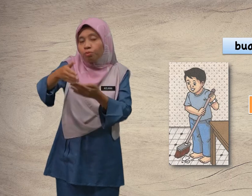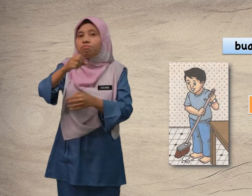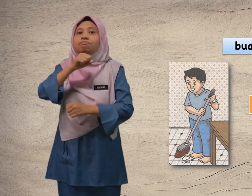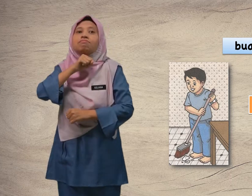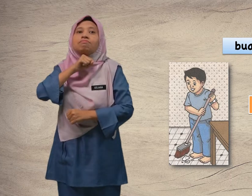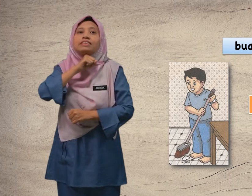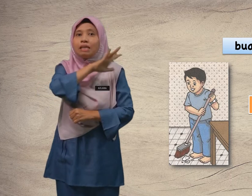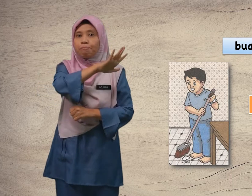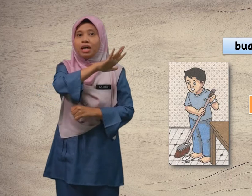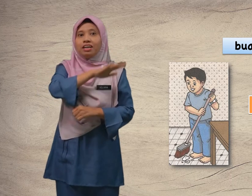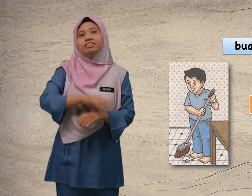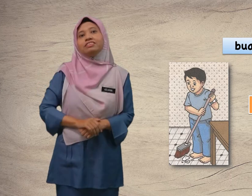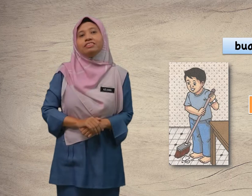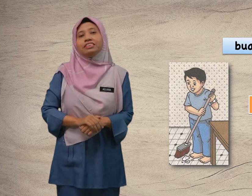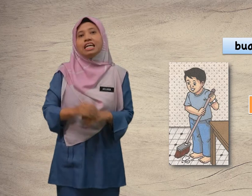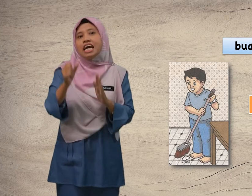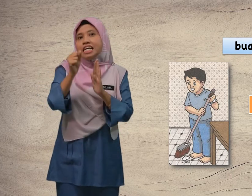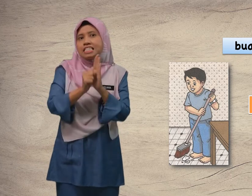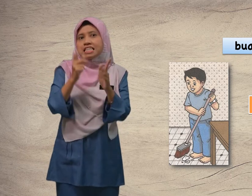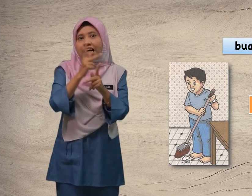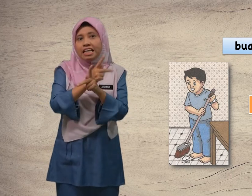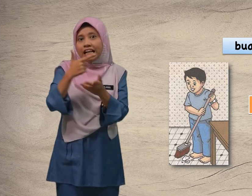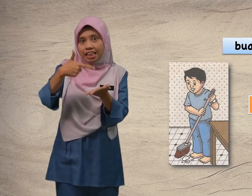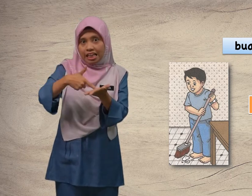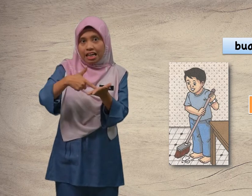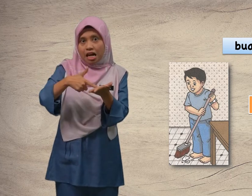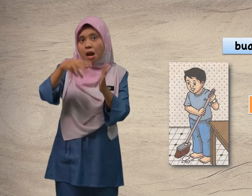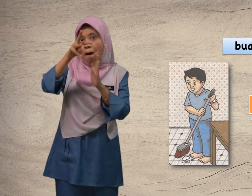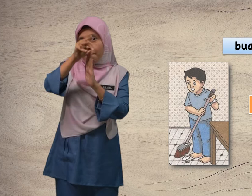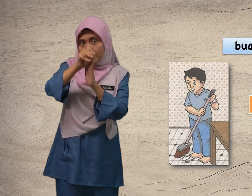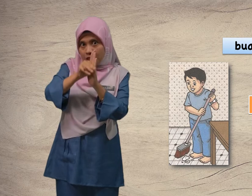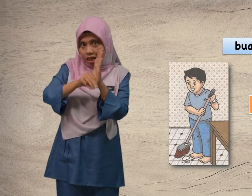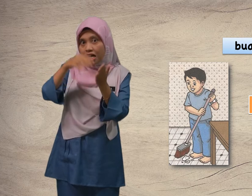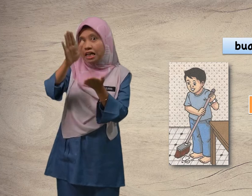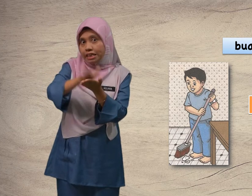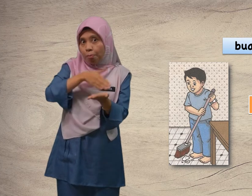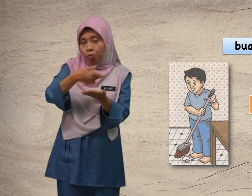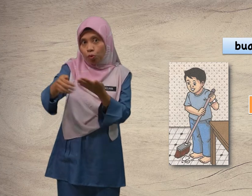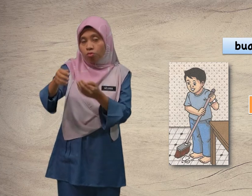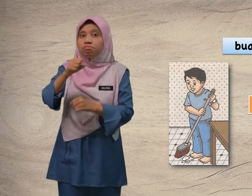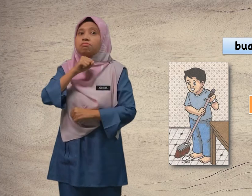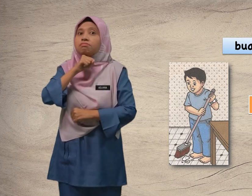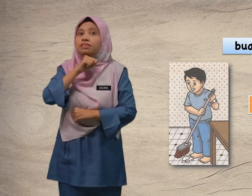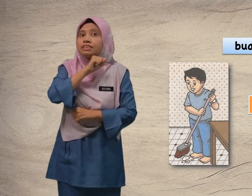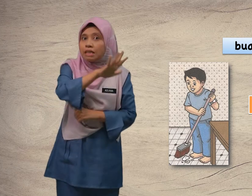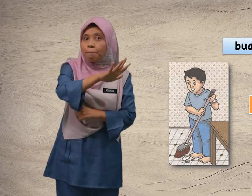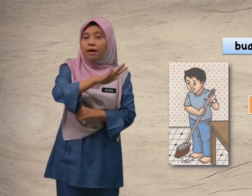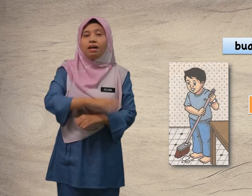sampah. Sekali lagi. Menyapu sampah.